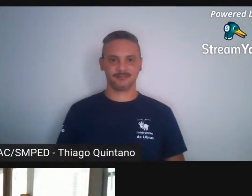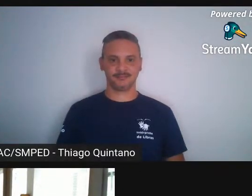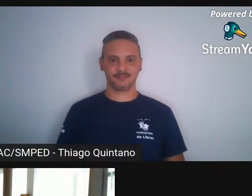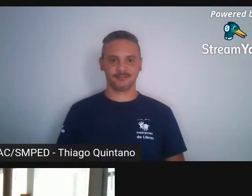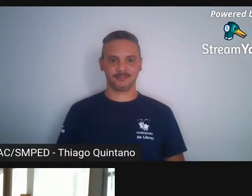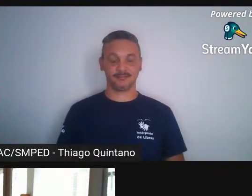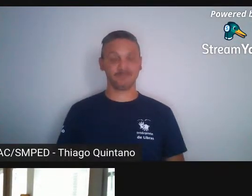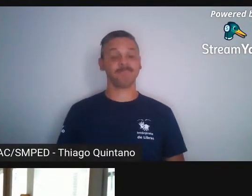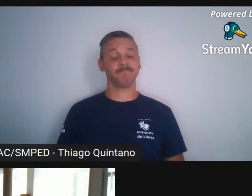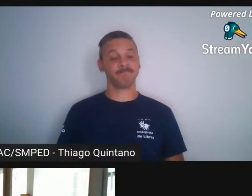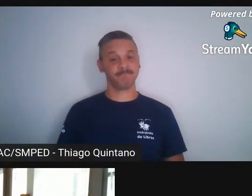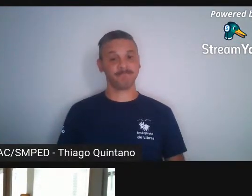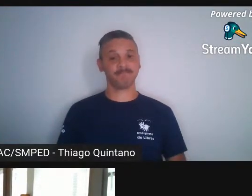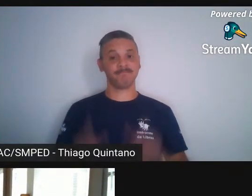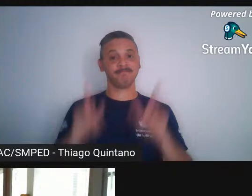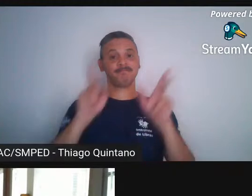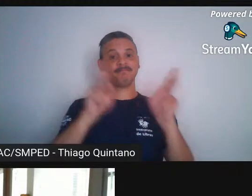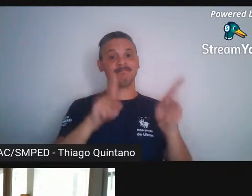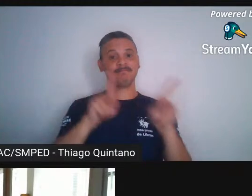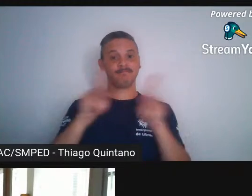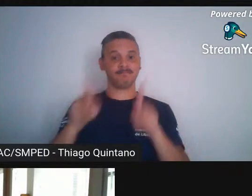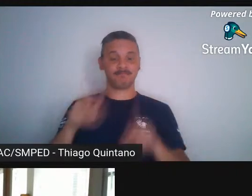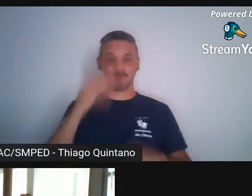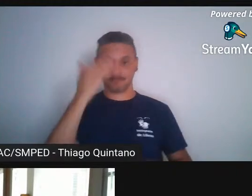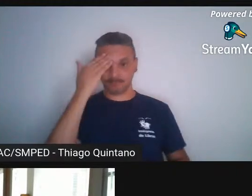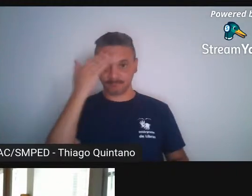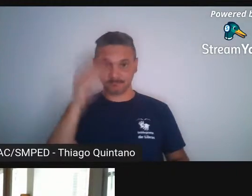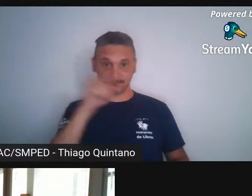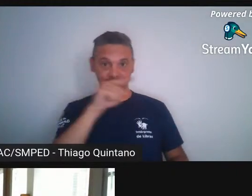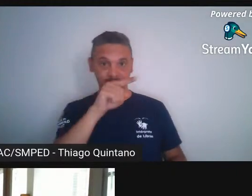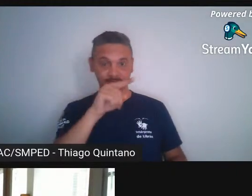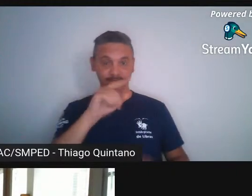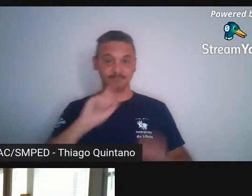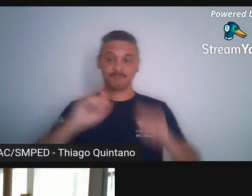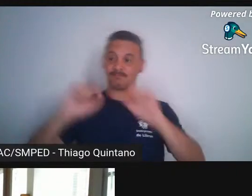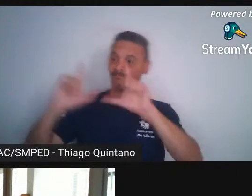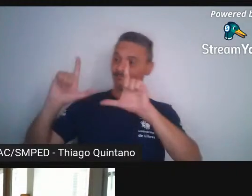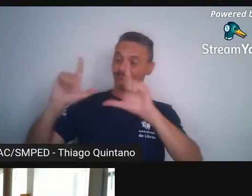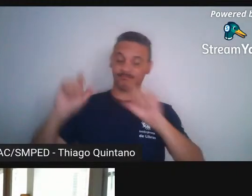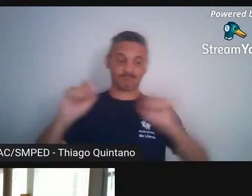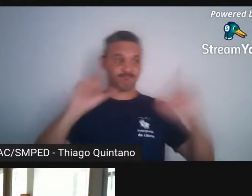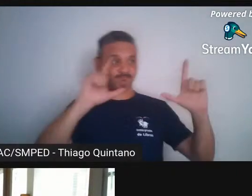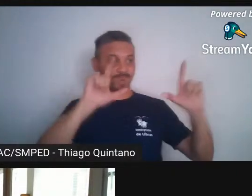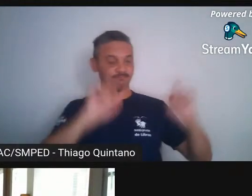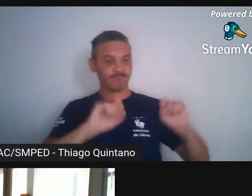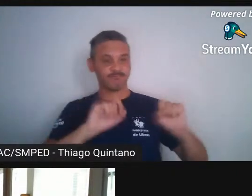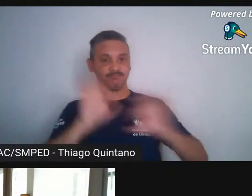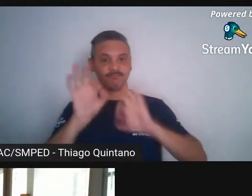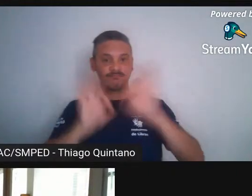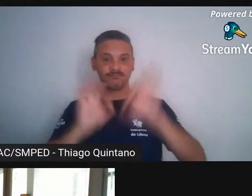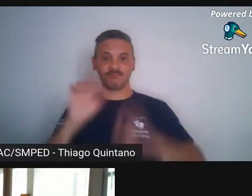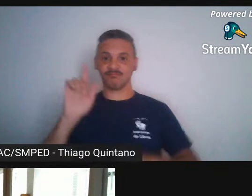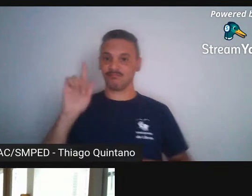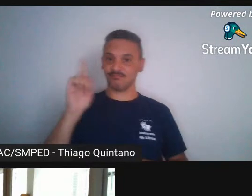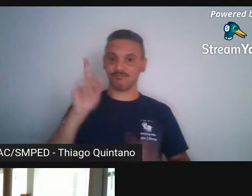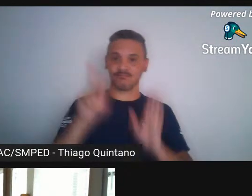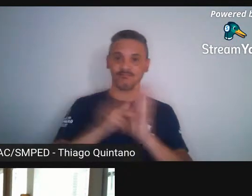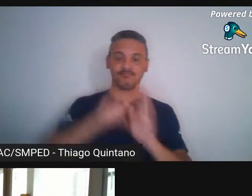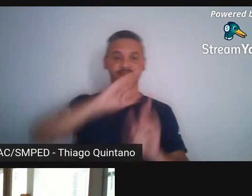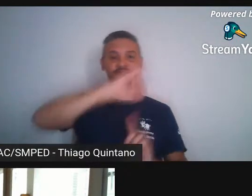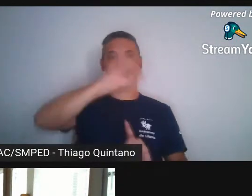Professor, agradeço a apresentação do ponto de vista geomórfico do Pico do Jaraguá,